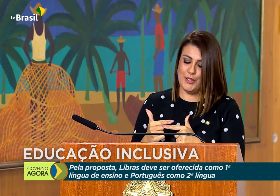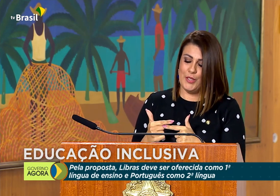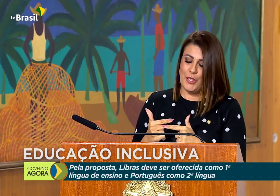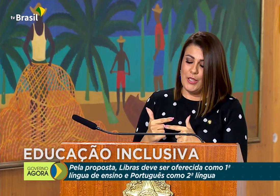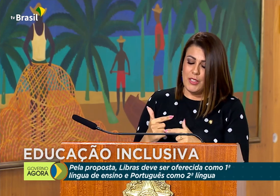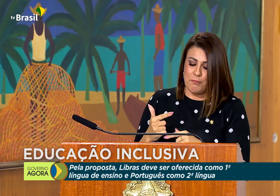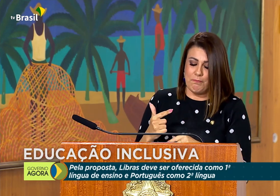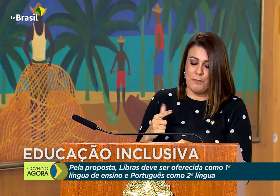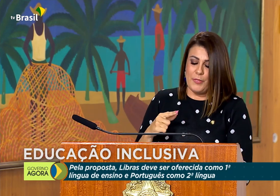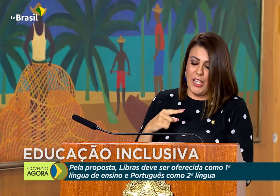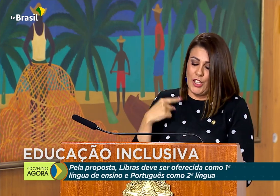Surdos,